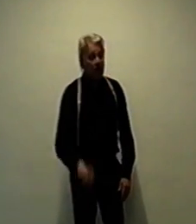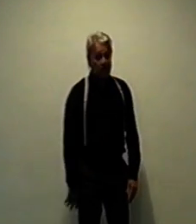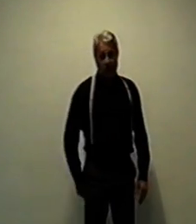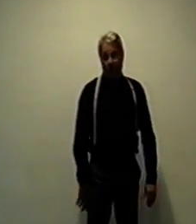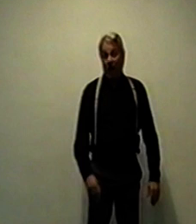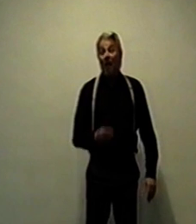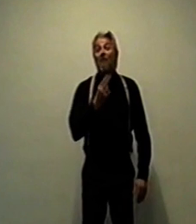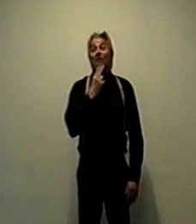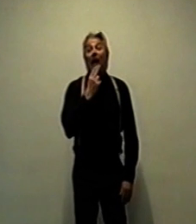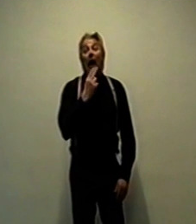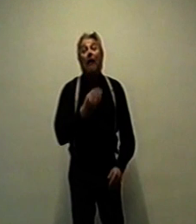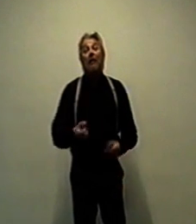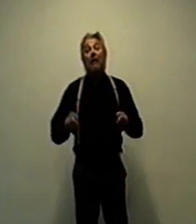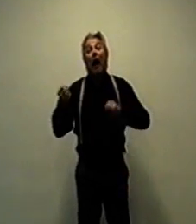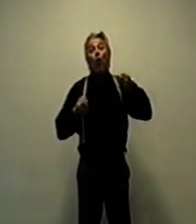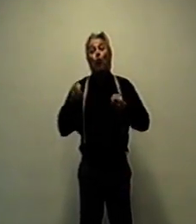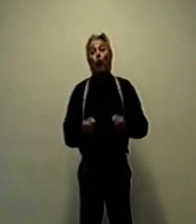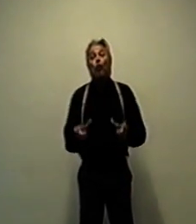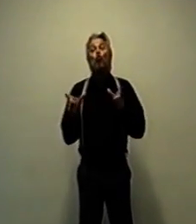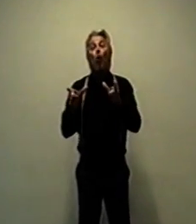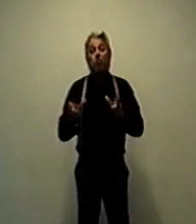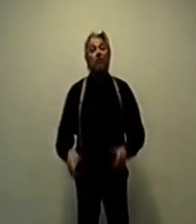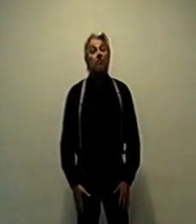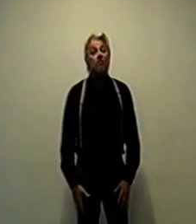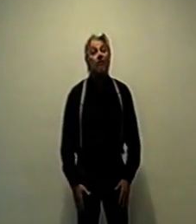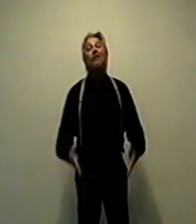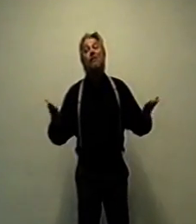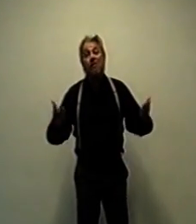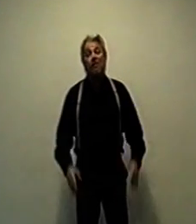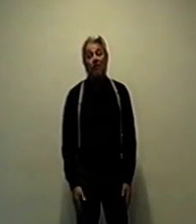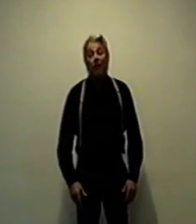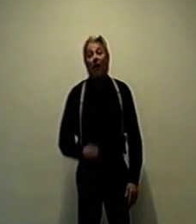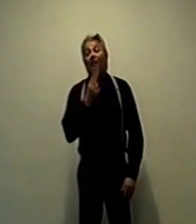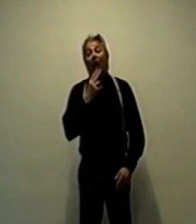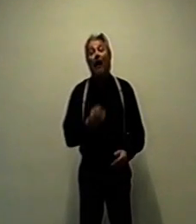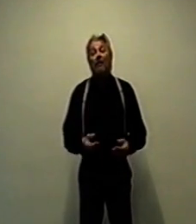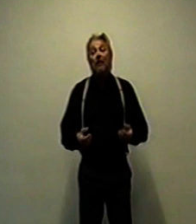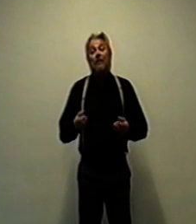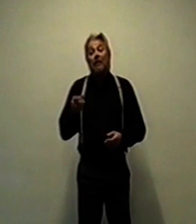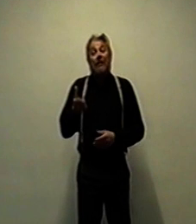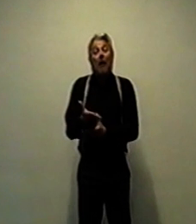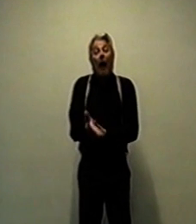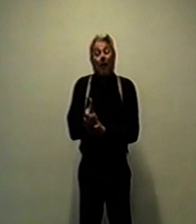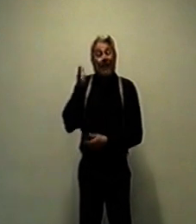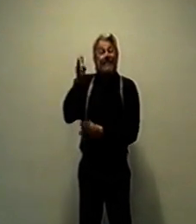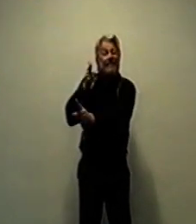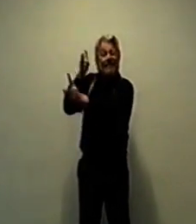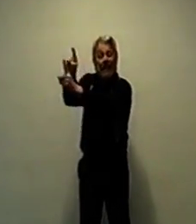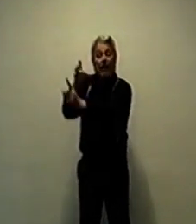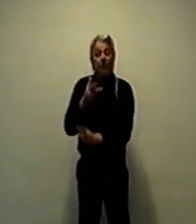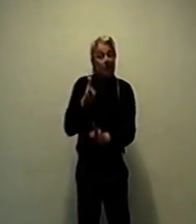Fahrer hat es auch nicht absichtlich getan. Das Auge, welches gezielt hat? Der Wille,